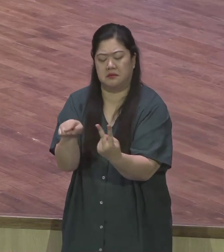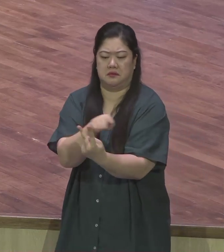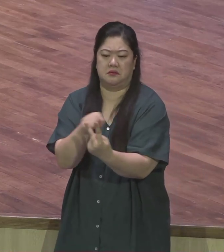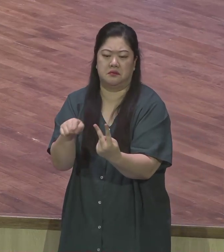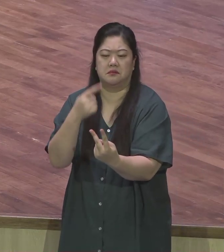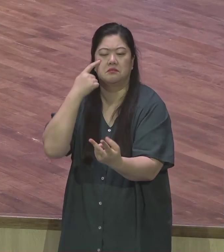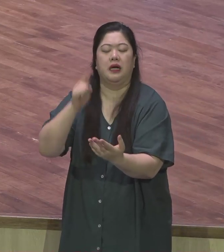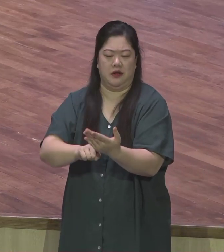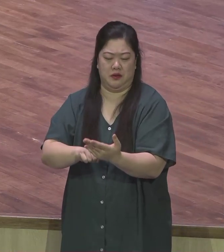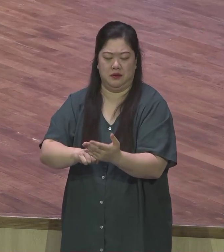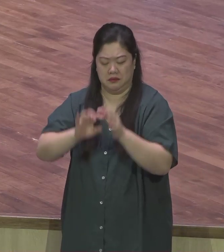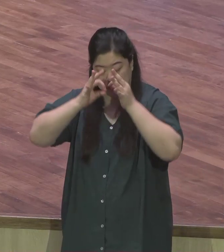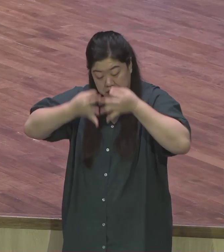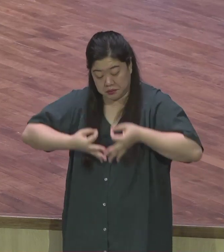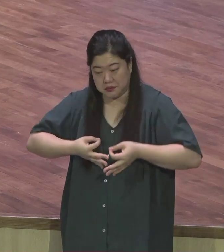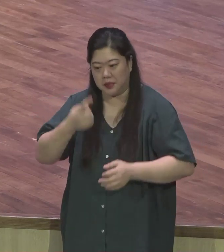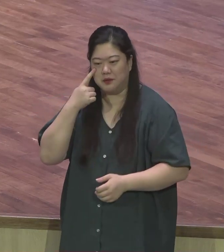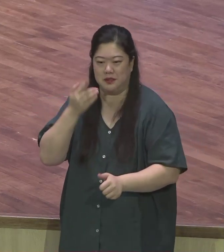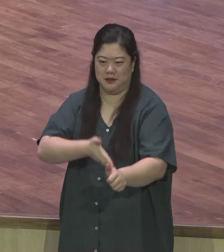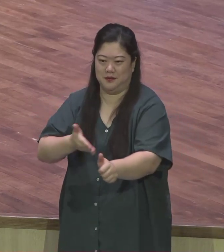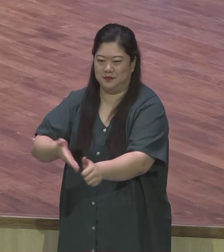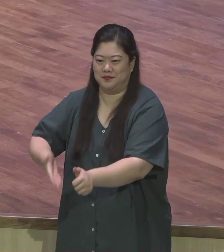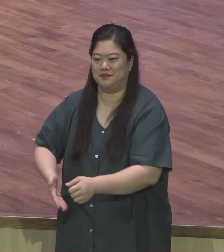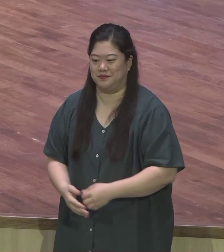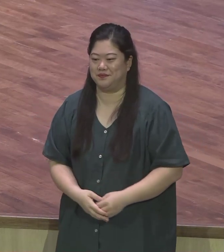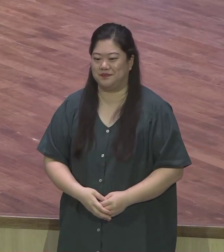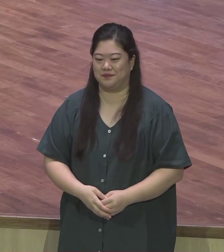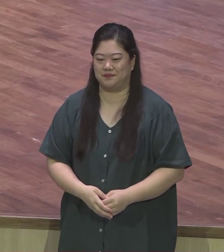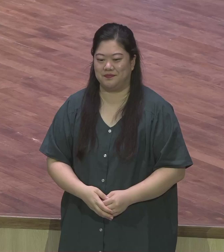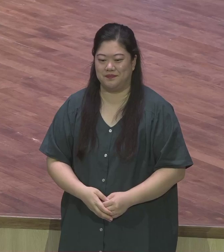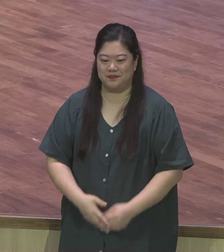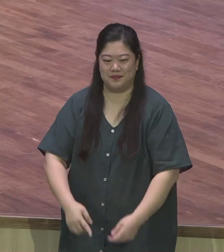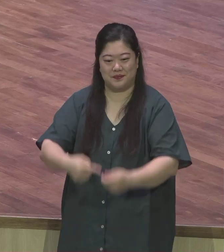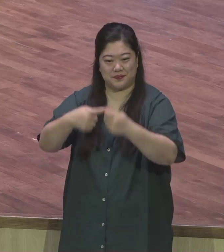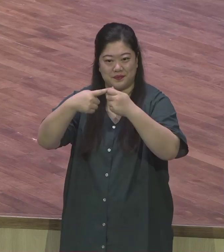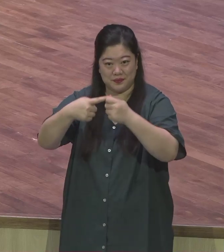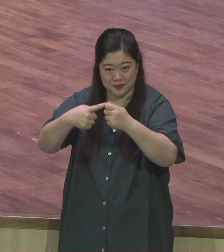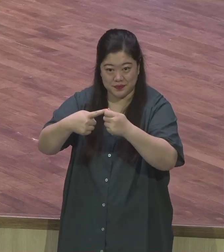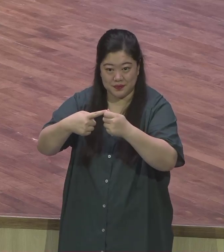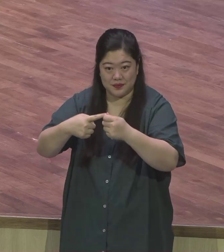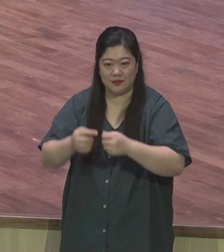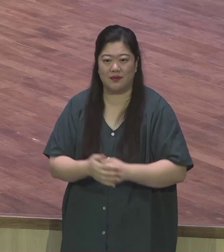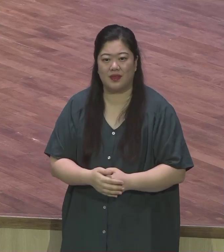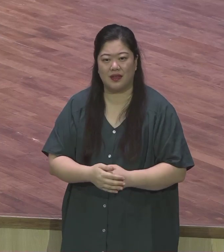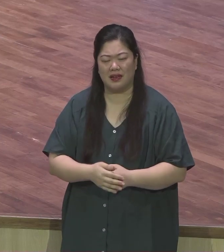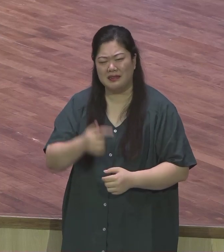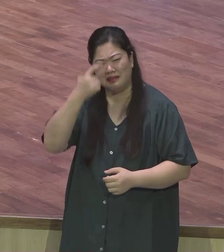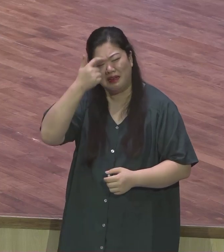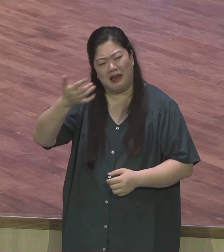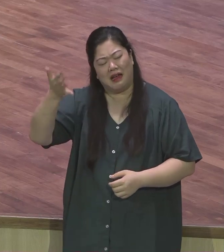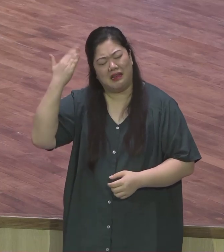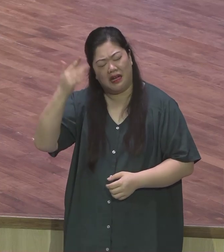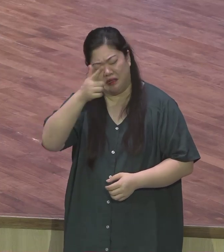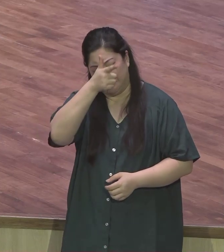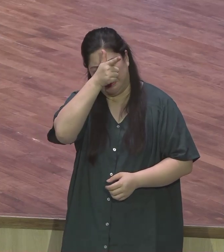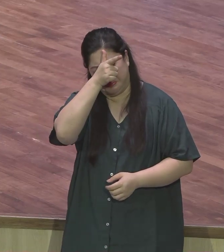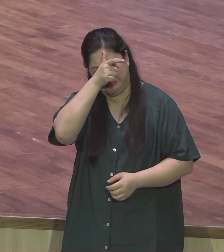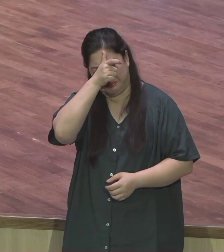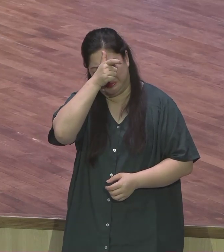있으시기를 주님의 이름으로 추건합니다 첫 번째로 버려야 할 예틀 계산법입니다 오늘 1절